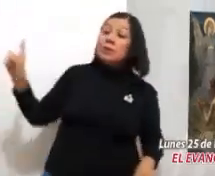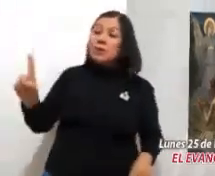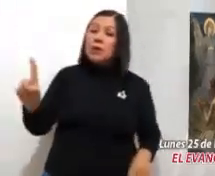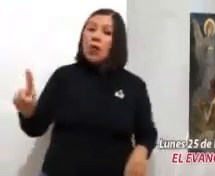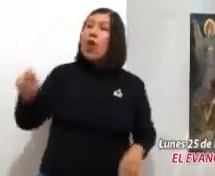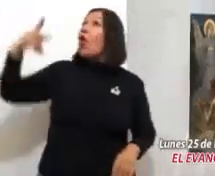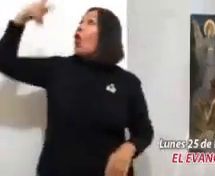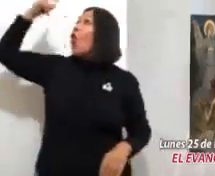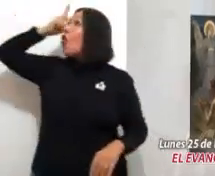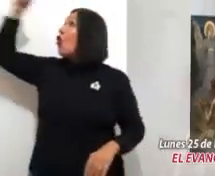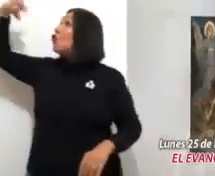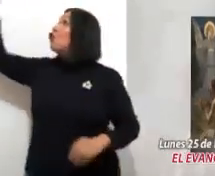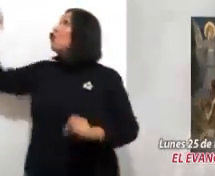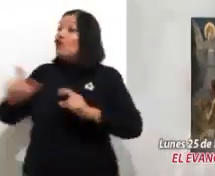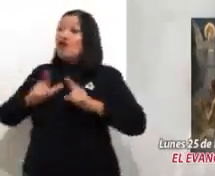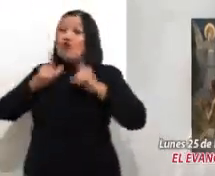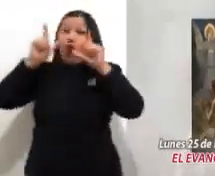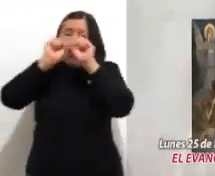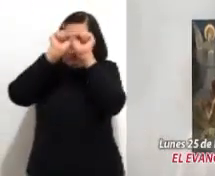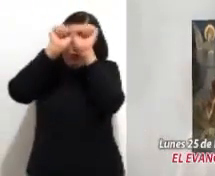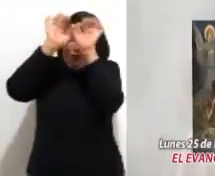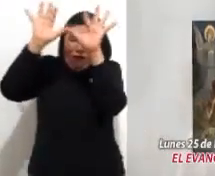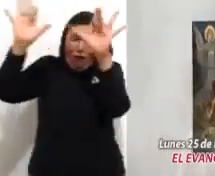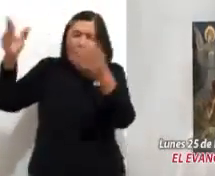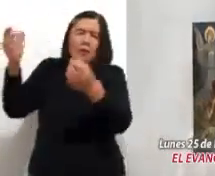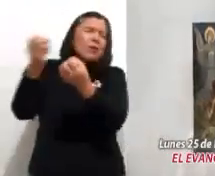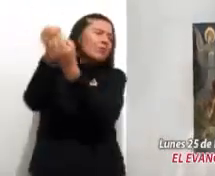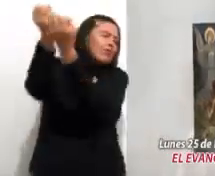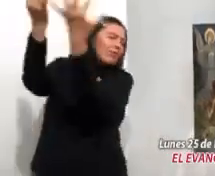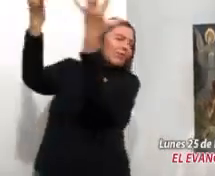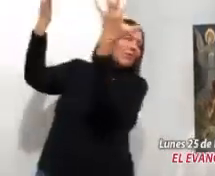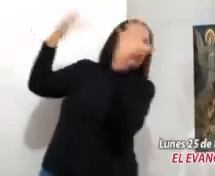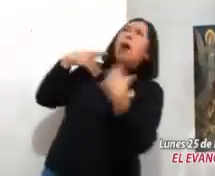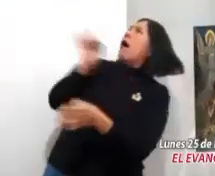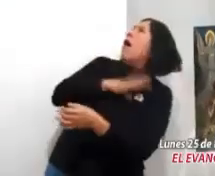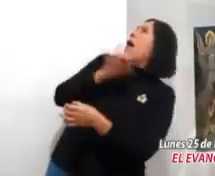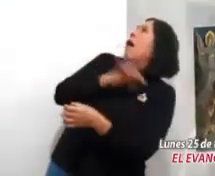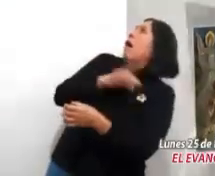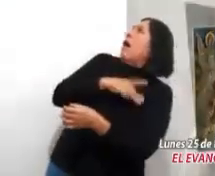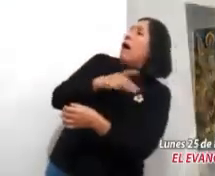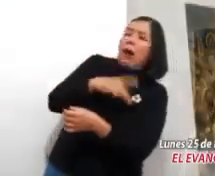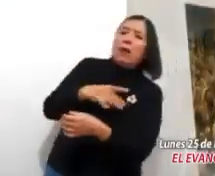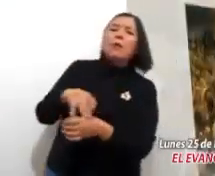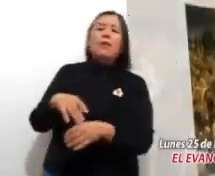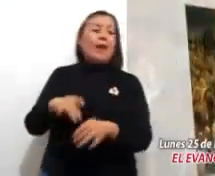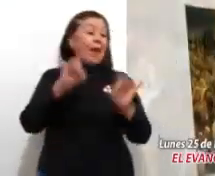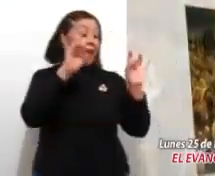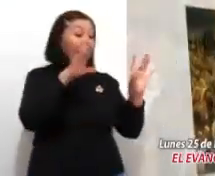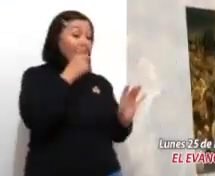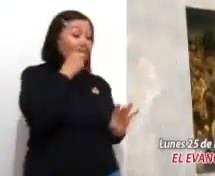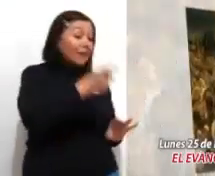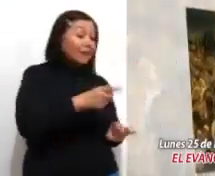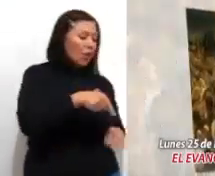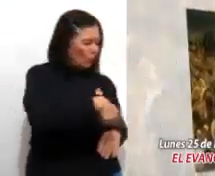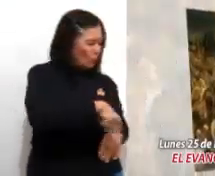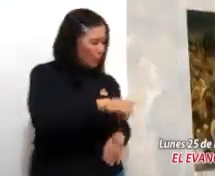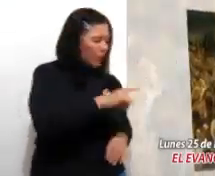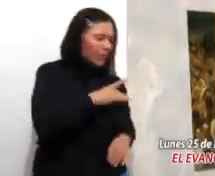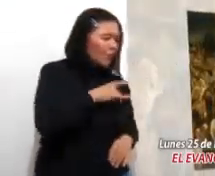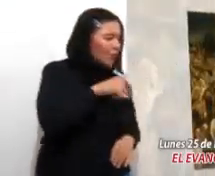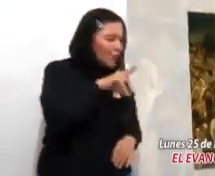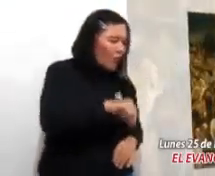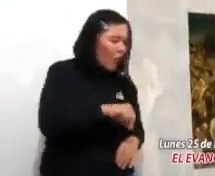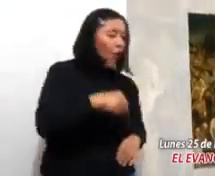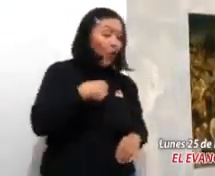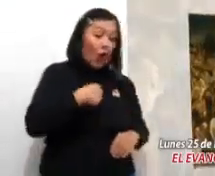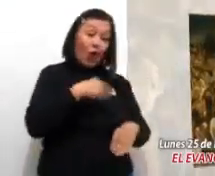y la gloria de Dios los envolvió con su luz y se llenaron de temor. El ángel les dijo, No